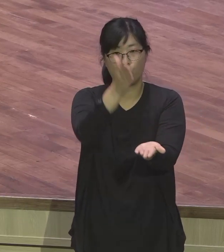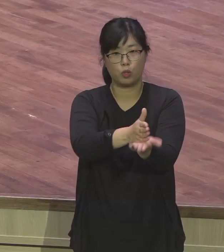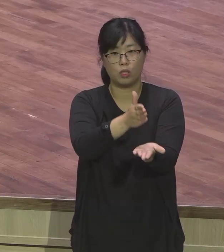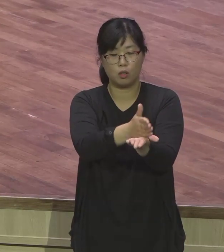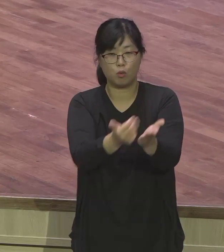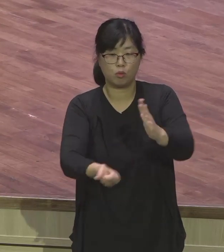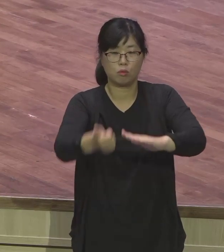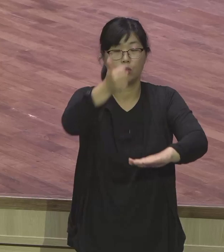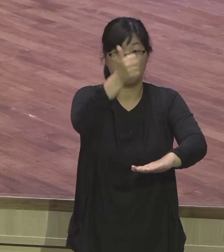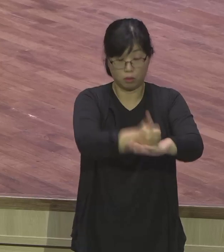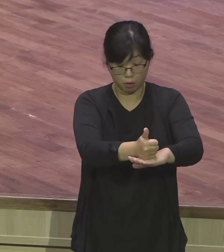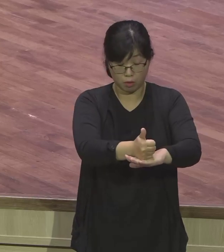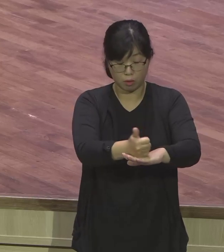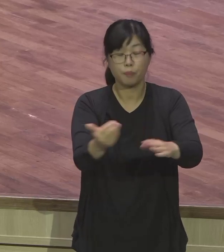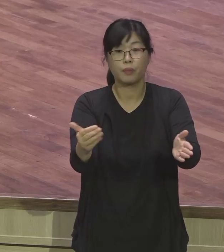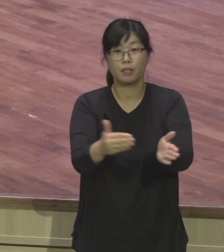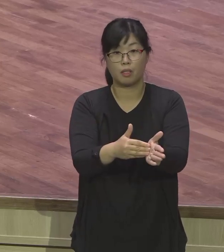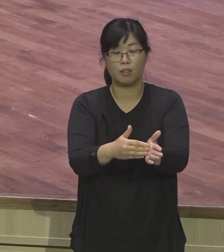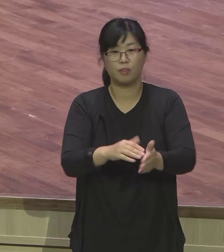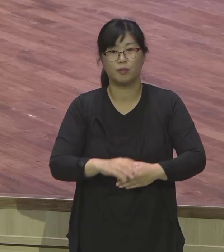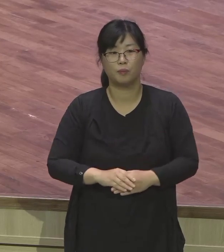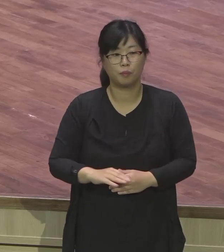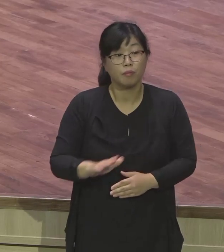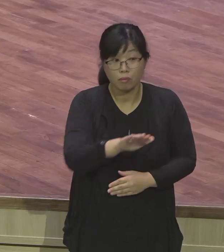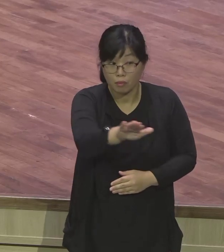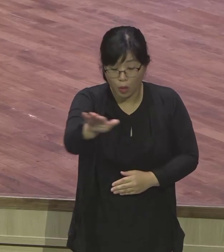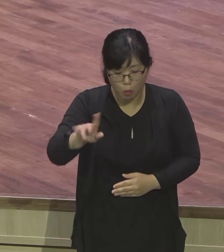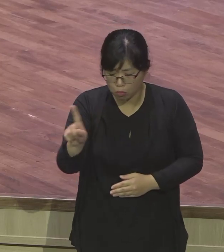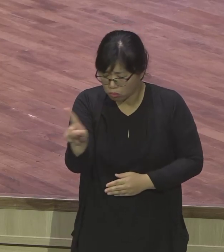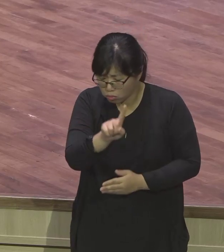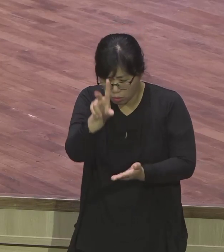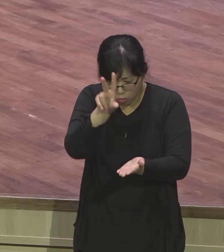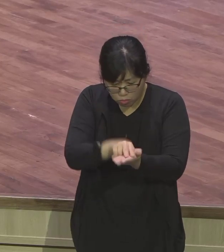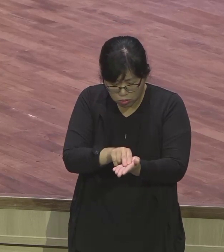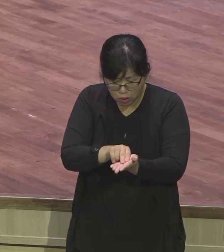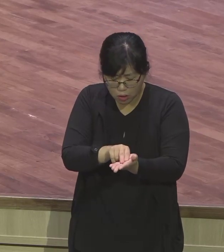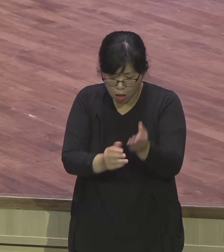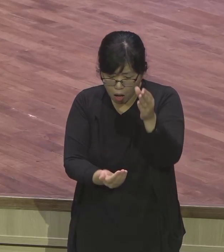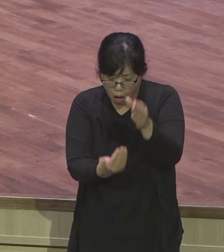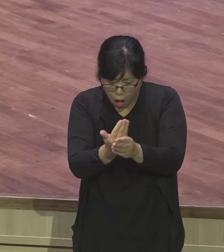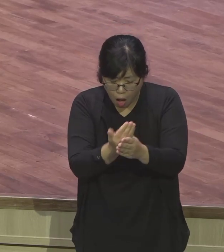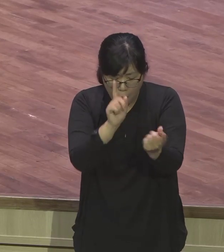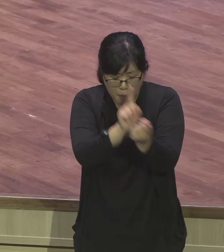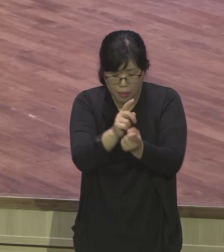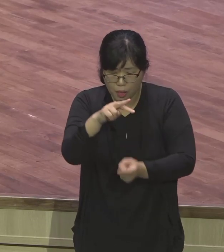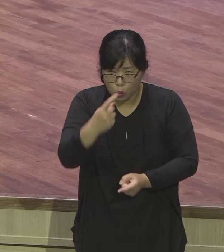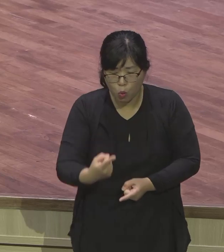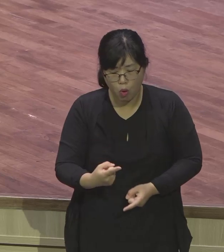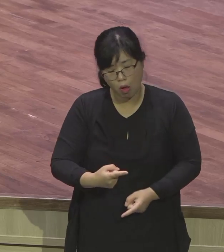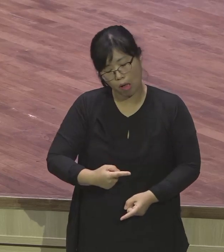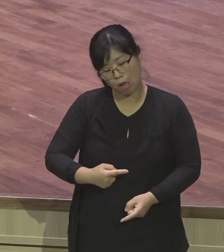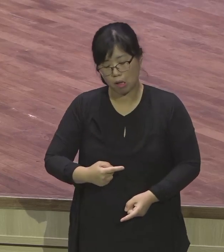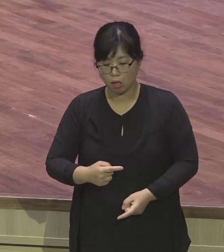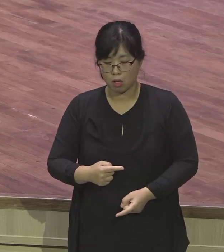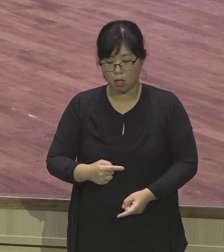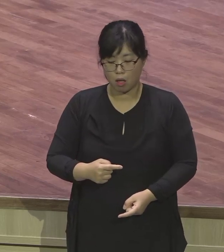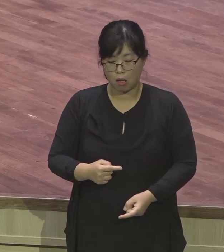속에서도 원망 불평하지 않고 최선을 다하면서 걸어 준비를 해온